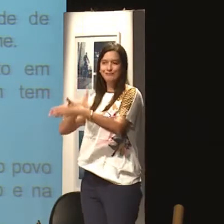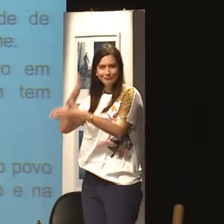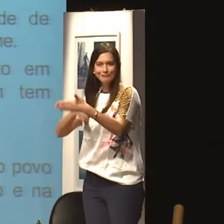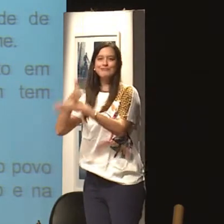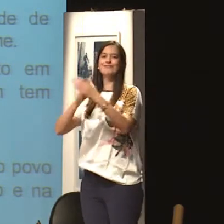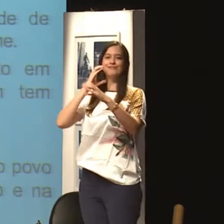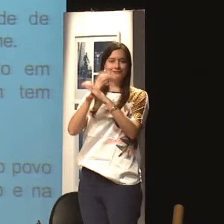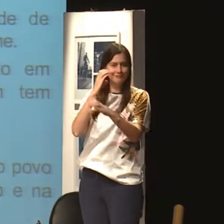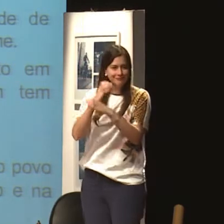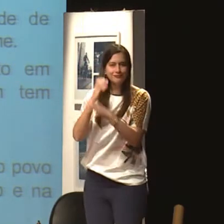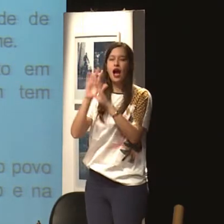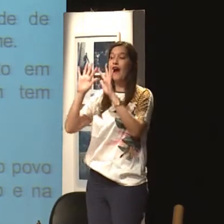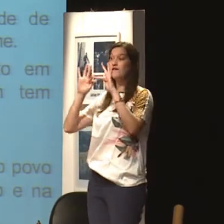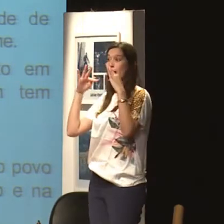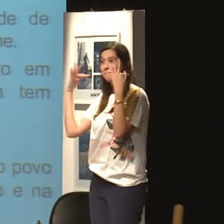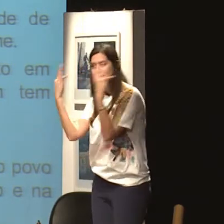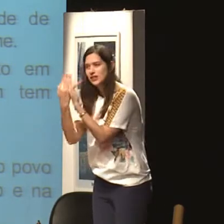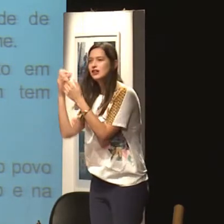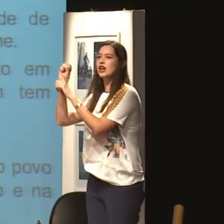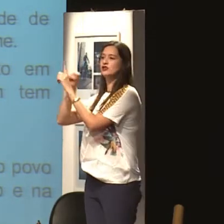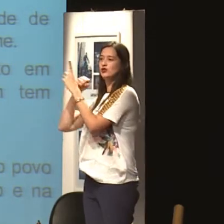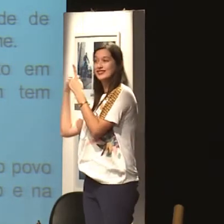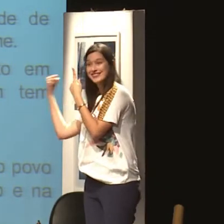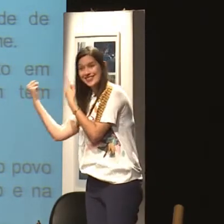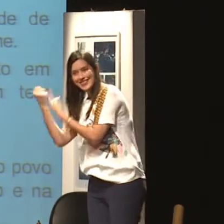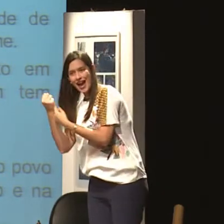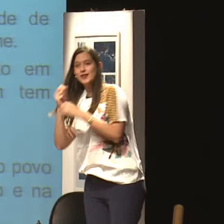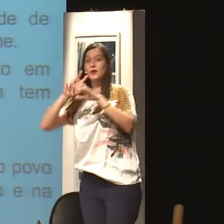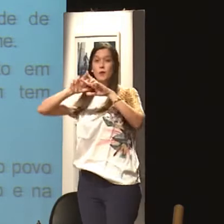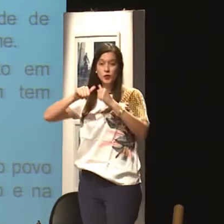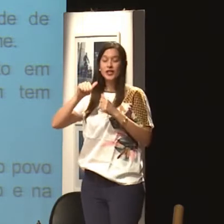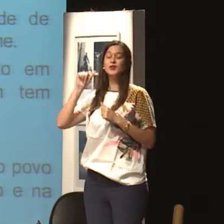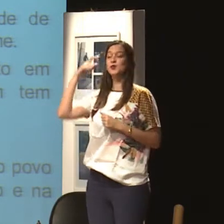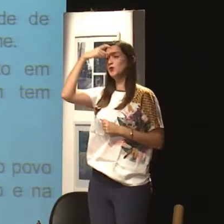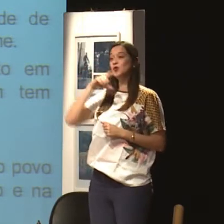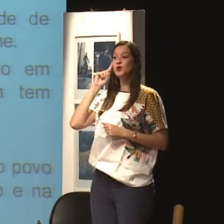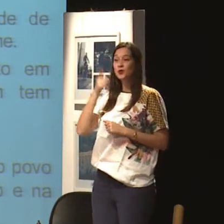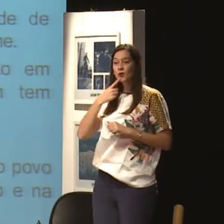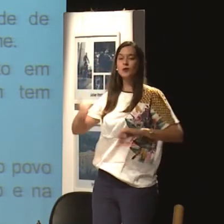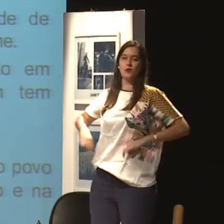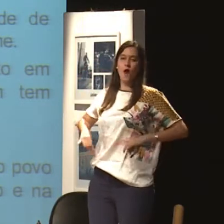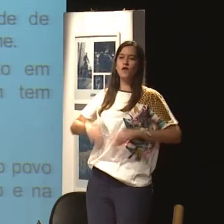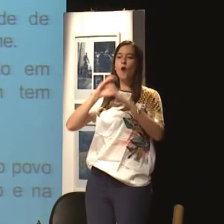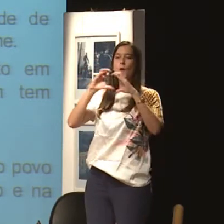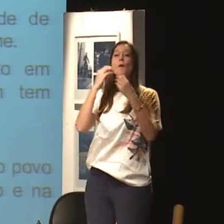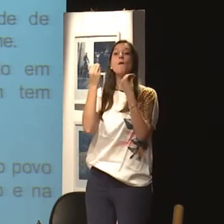E, até hoje, o surdo enfrenta muitas questões em relação à comunicação. E ele